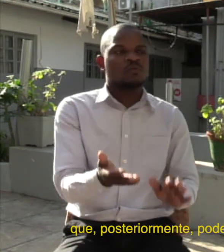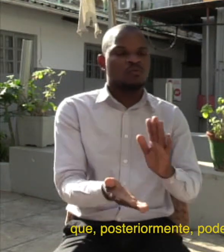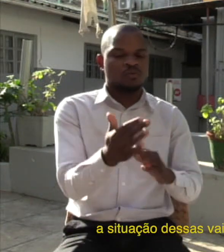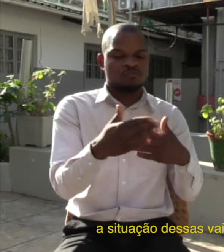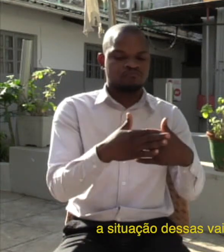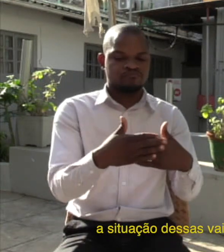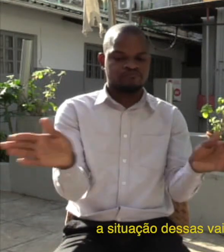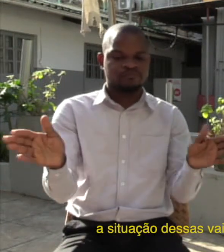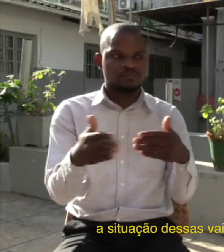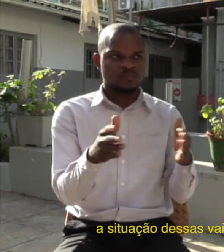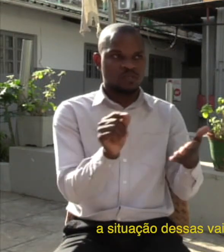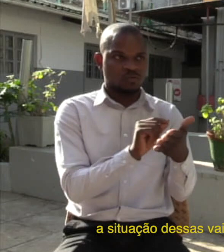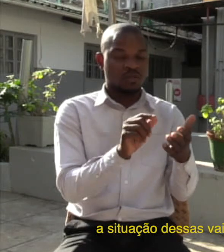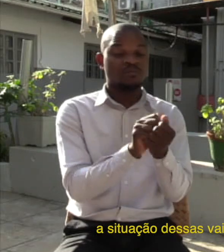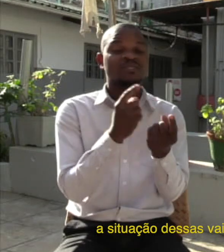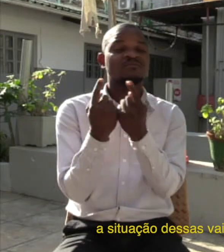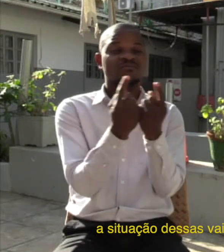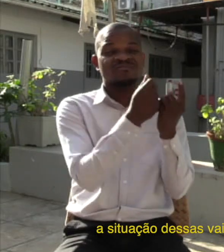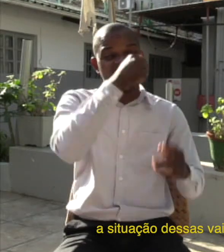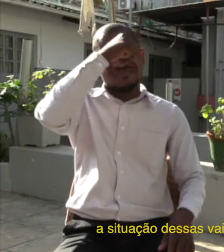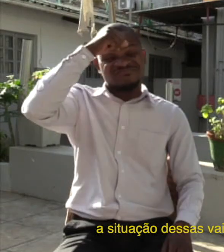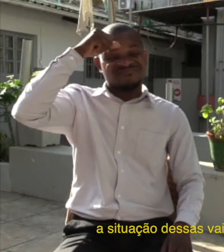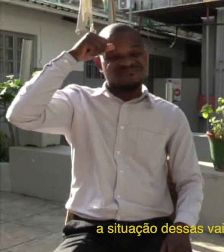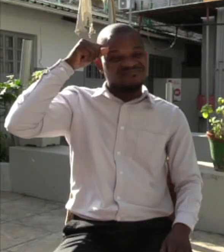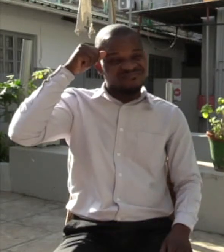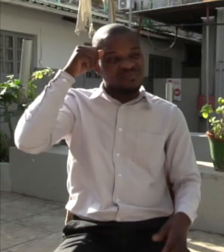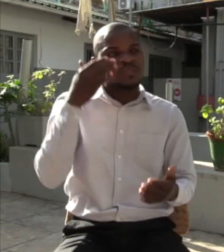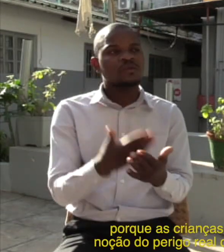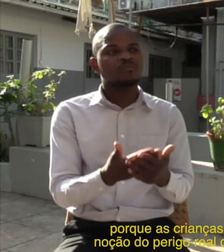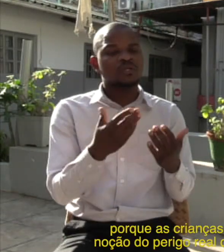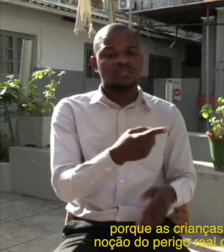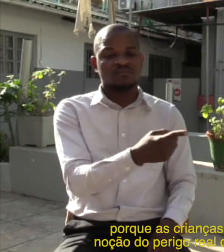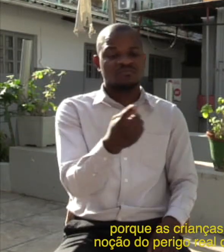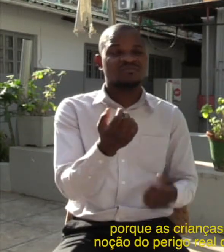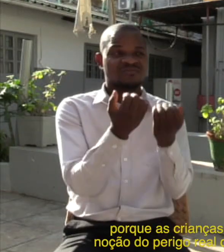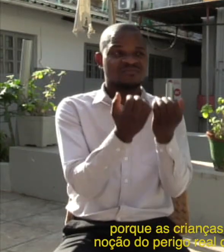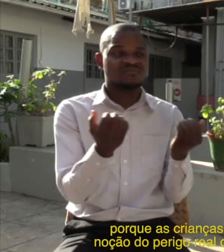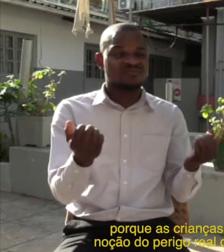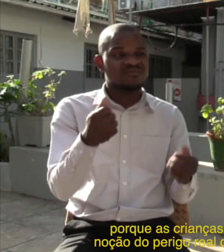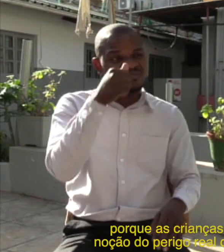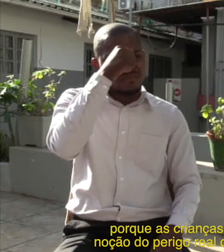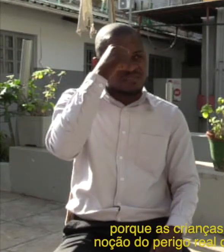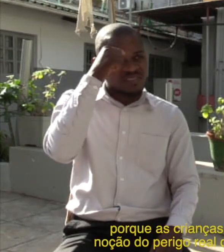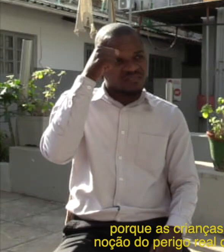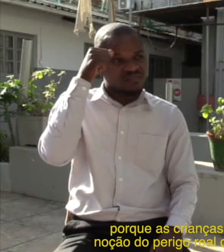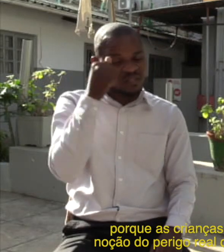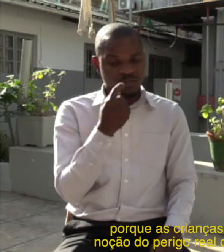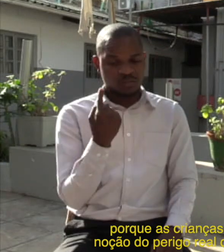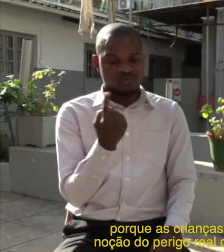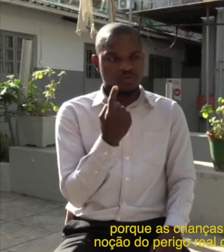a situação dessas vai ser muito mais complicada. Por quê? Porque as crianças dificilmente podem ter a noção do